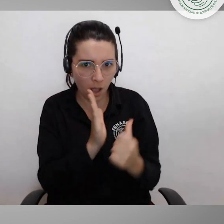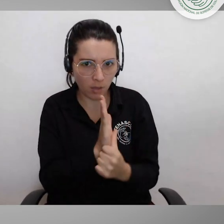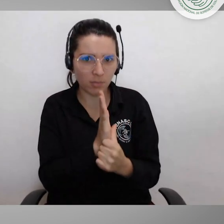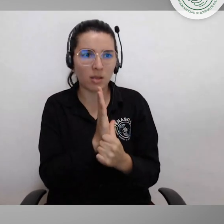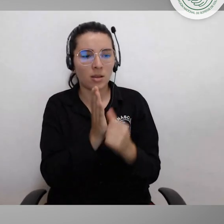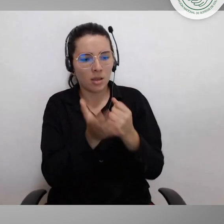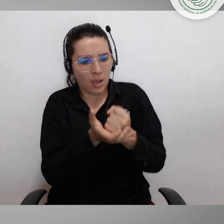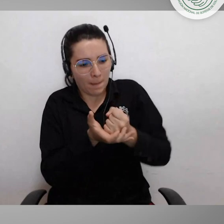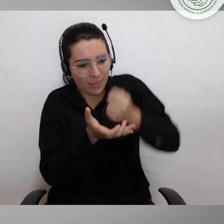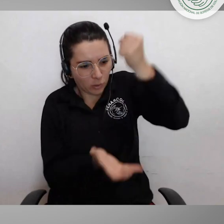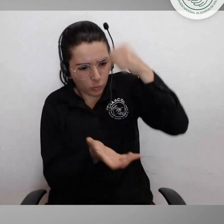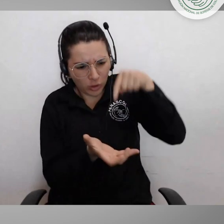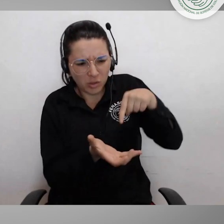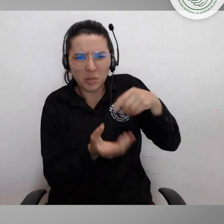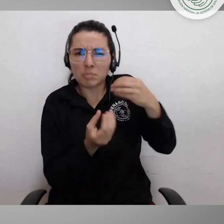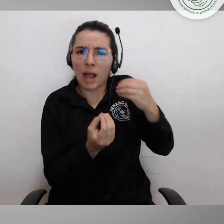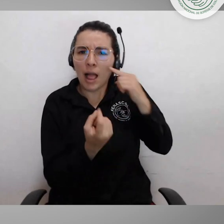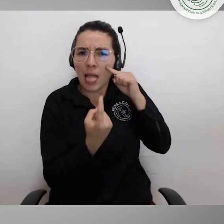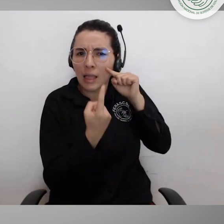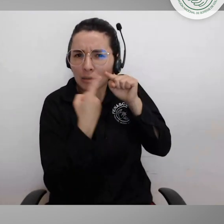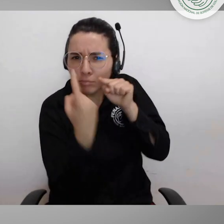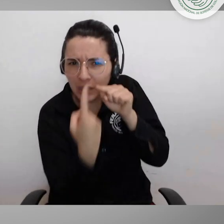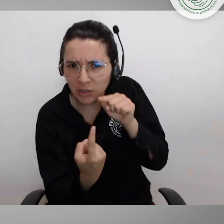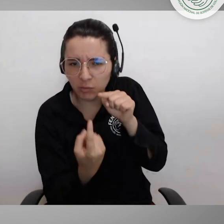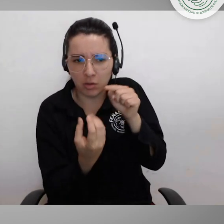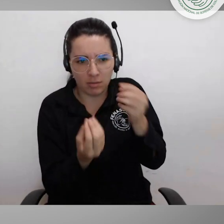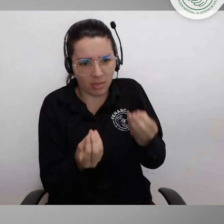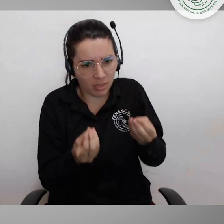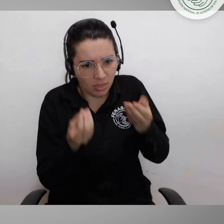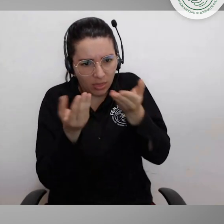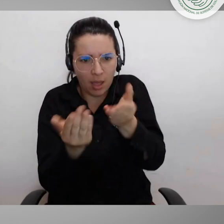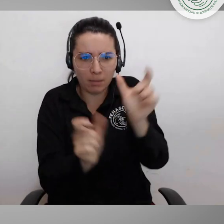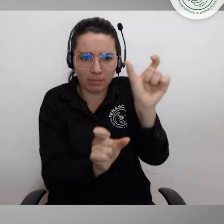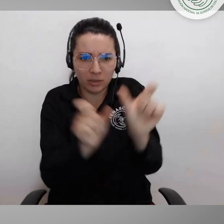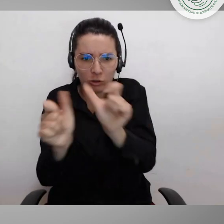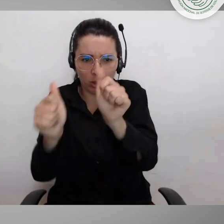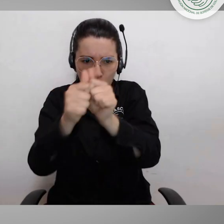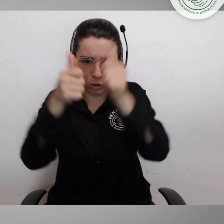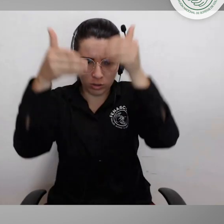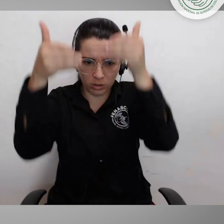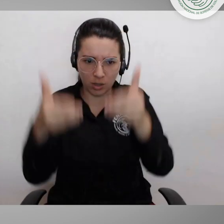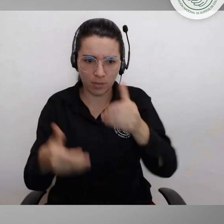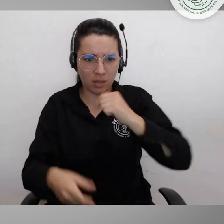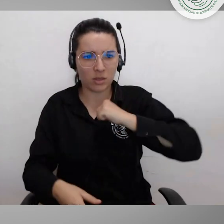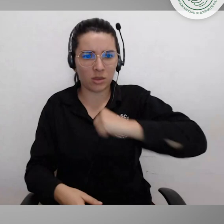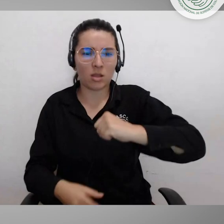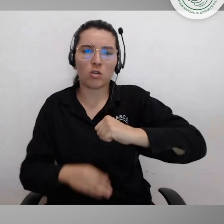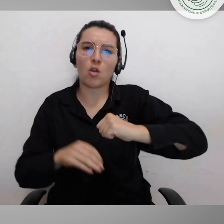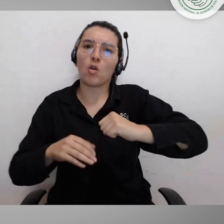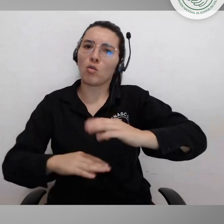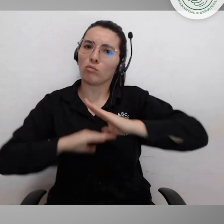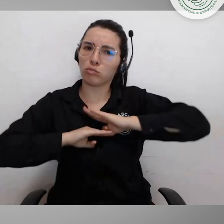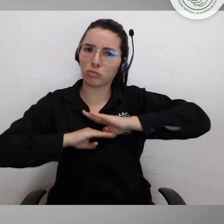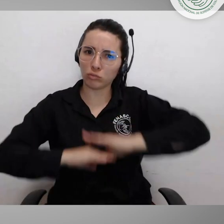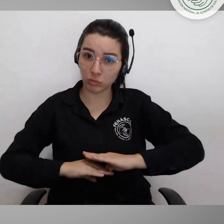proyectos y de presupuestos específicos para poder garantizar los derechos de las personas con